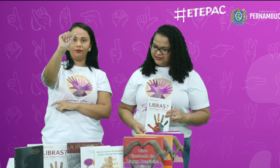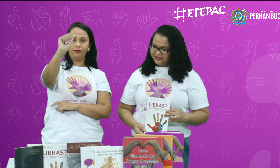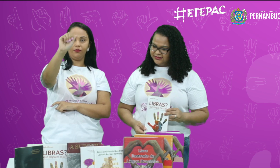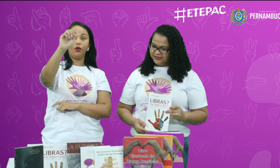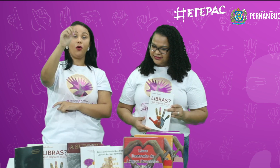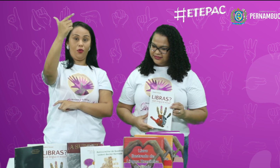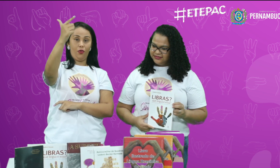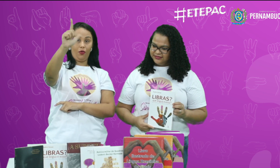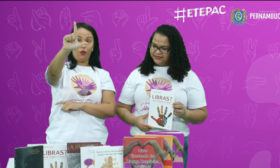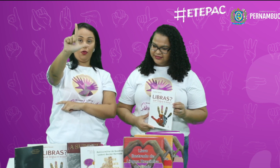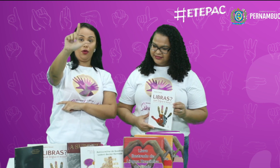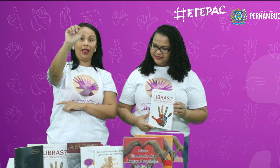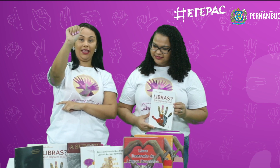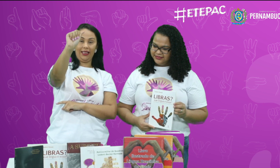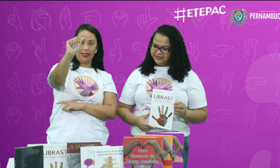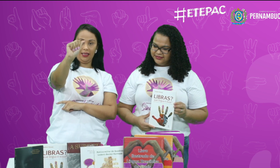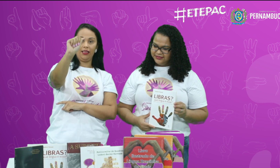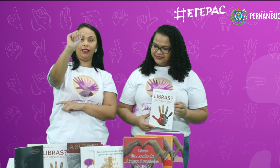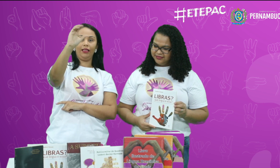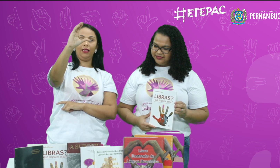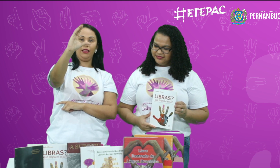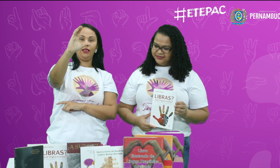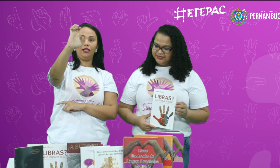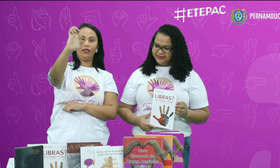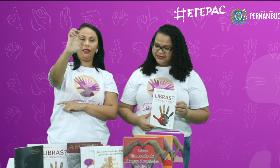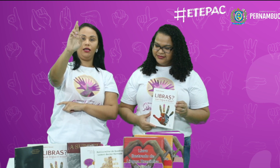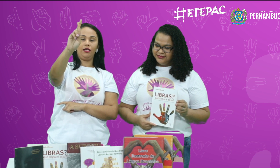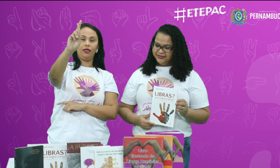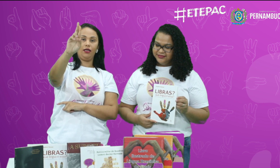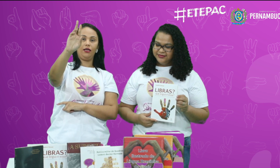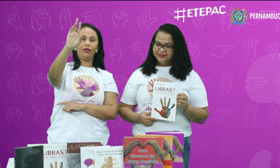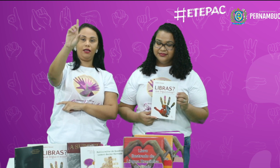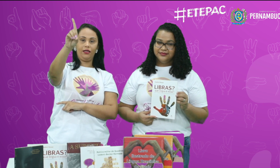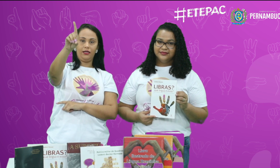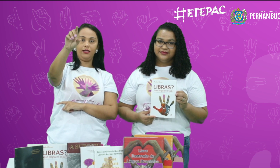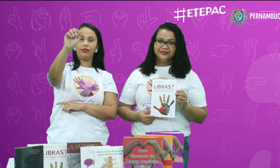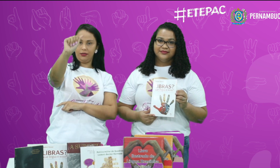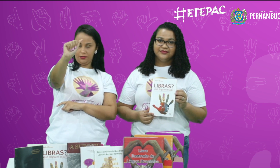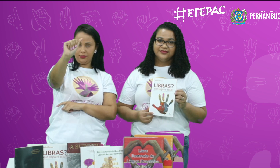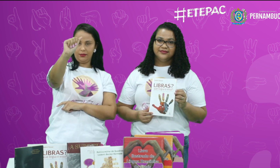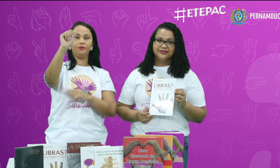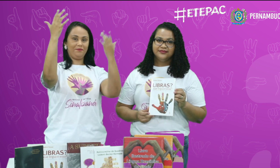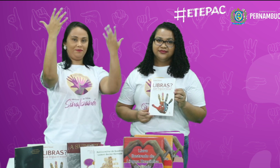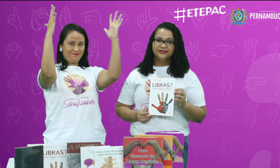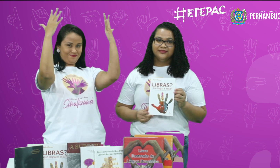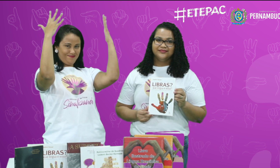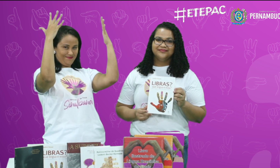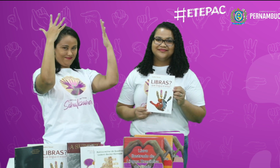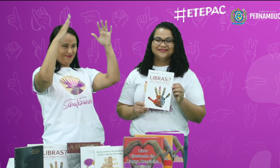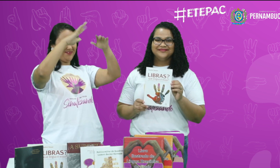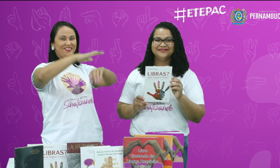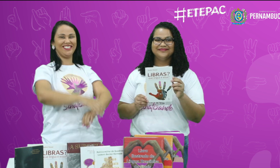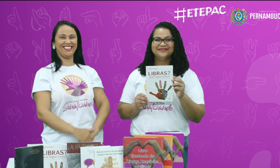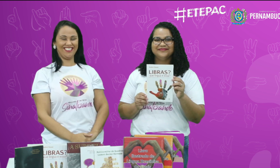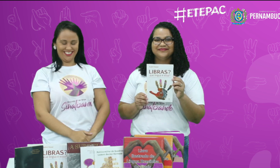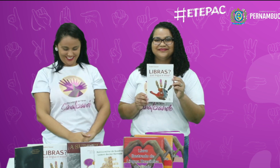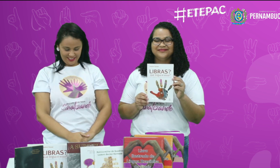Luís... A... Cer... Luís... Cer... Da. Lacerda. Parabéns.